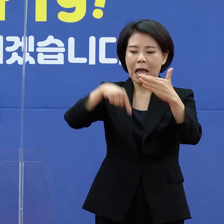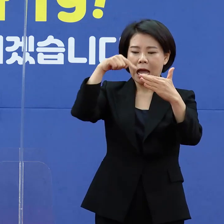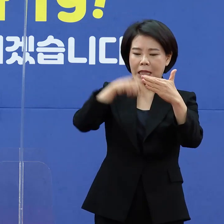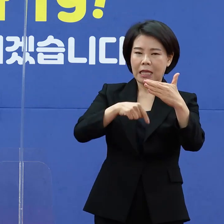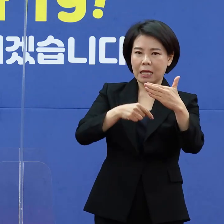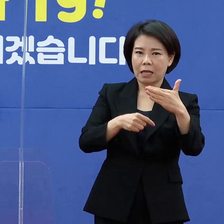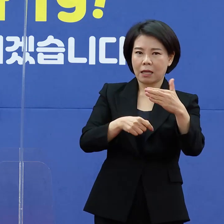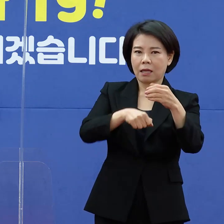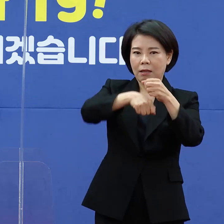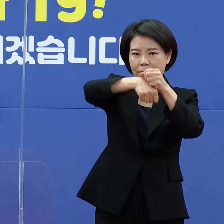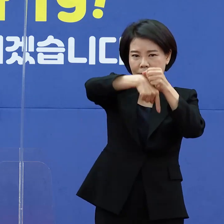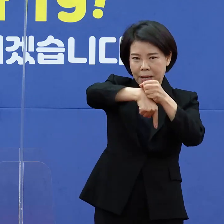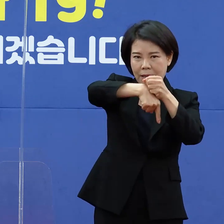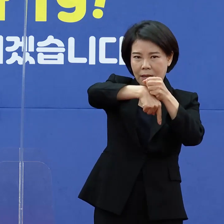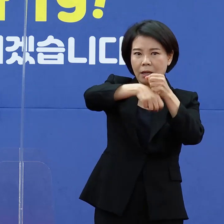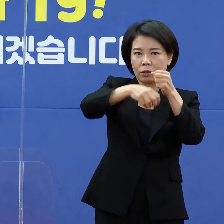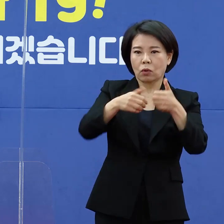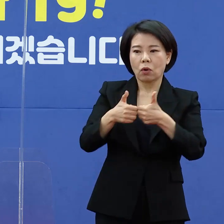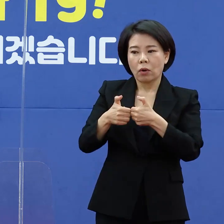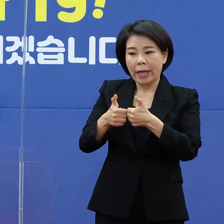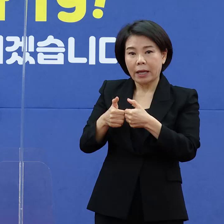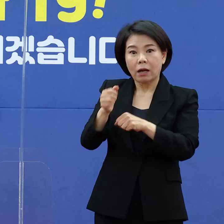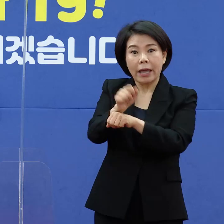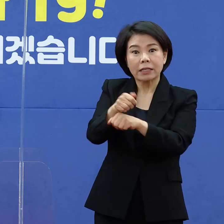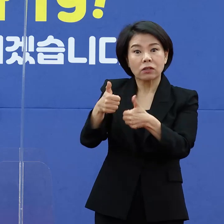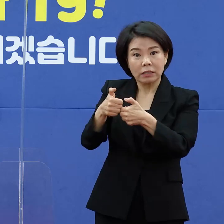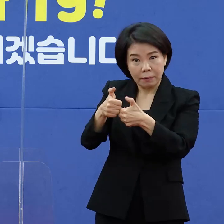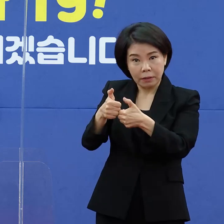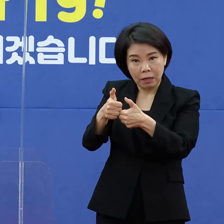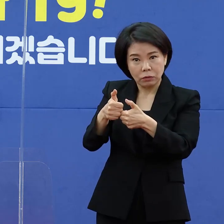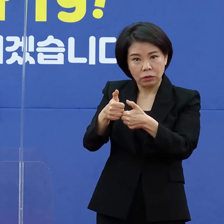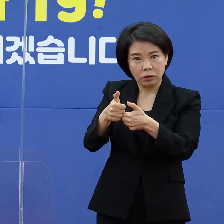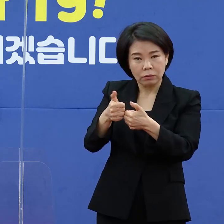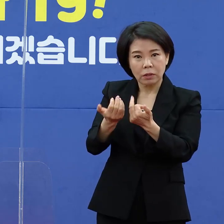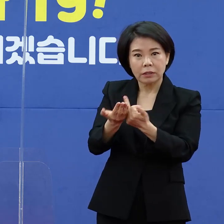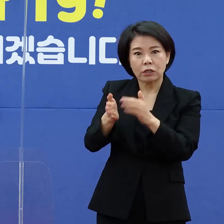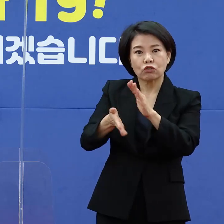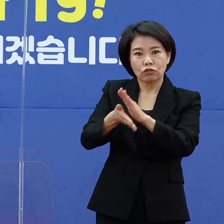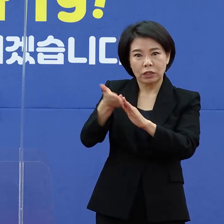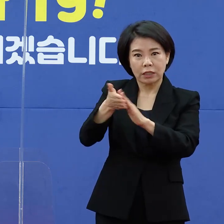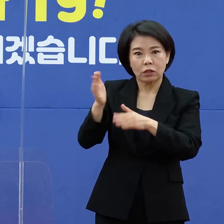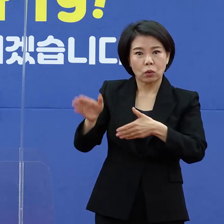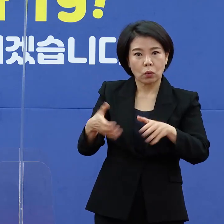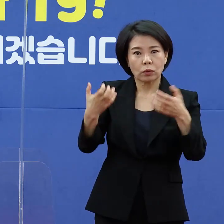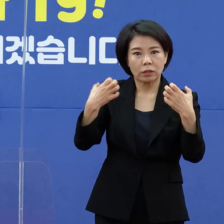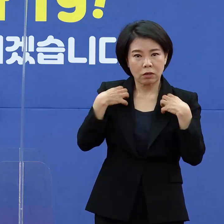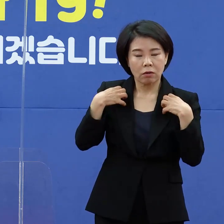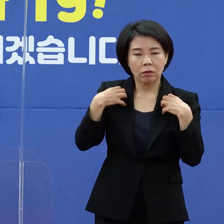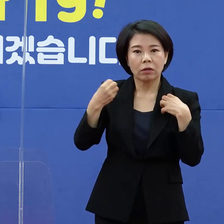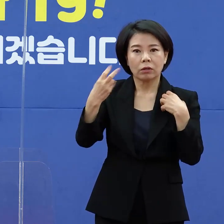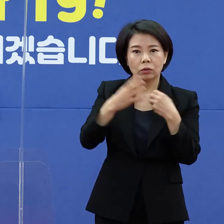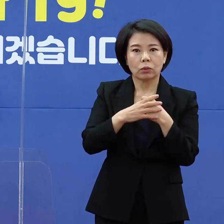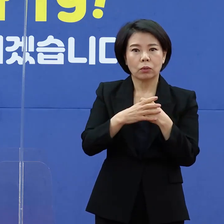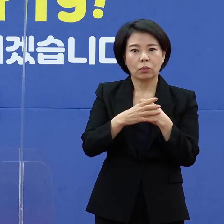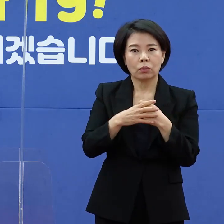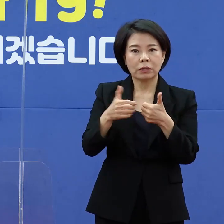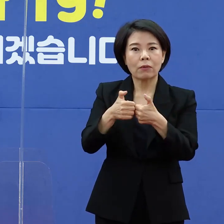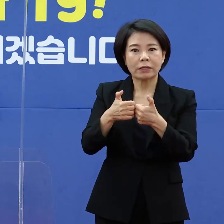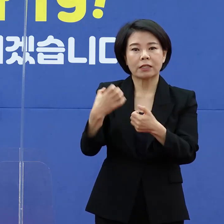그리고 행정상담은 우리 도와 보건소 상황실에서 수행을 하게 되겠습니다.